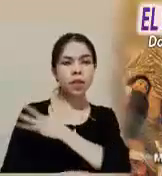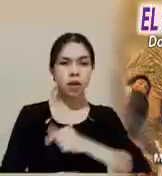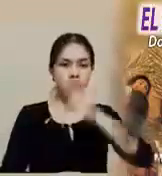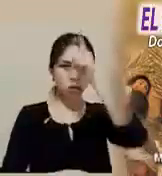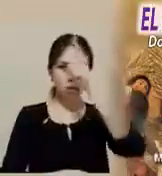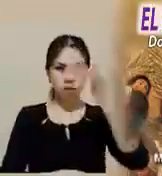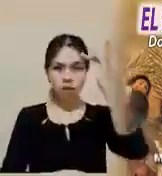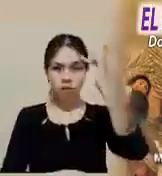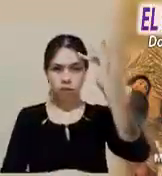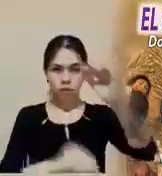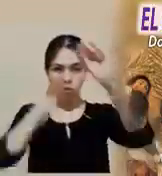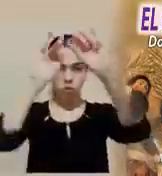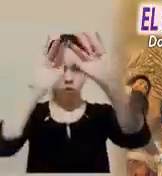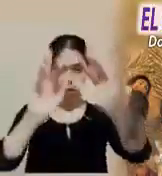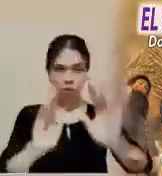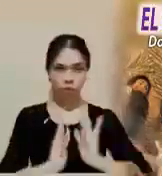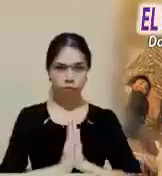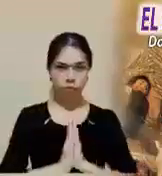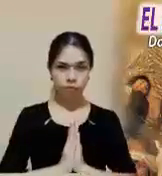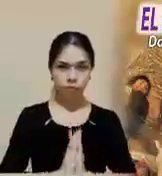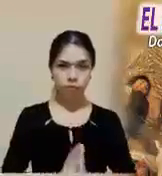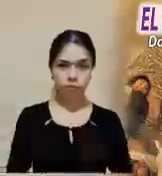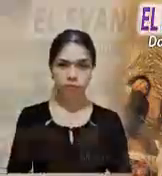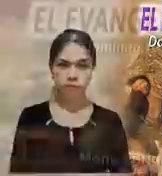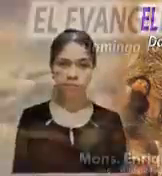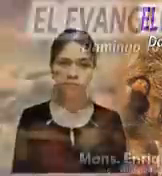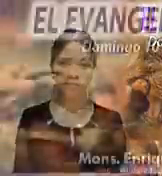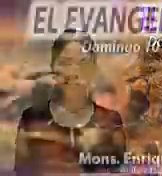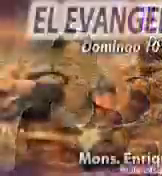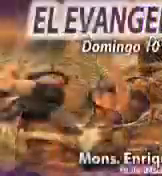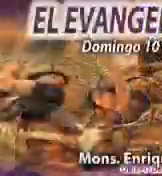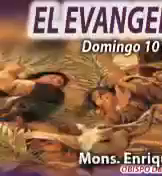Padre y del Hijo y del Espíritu Santo.